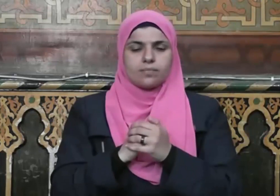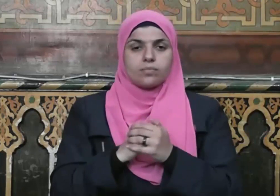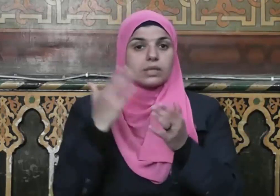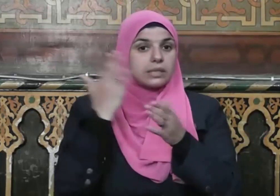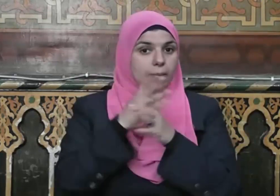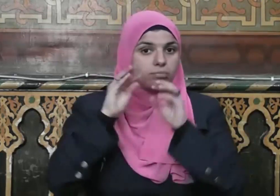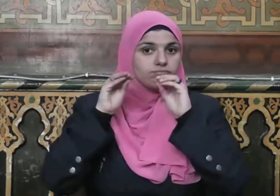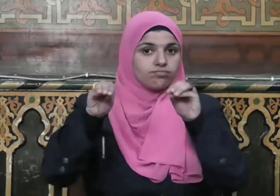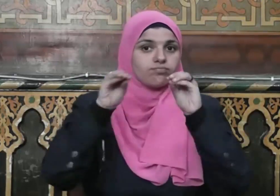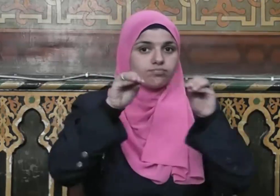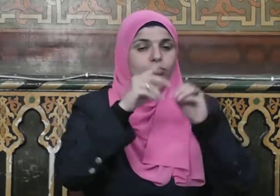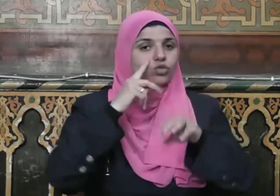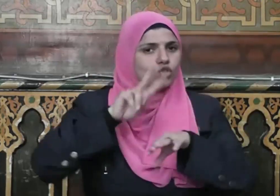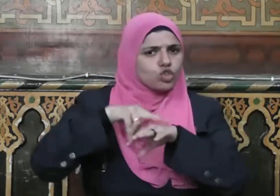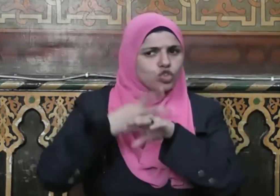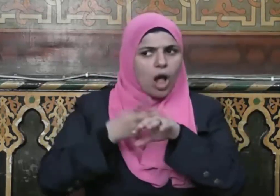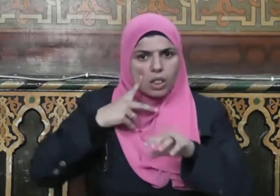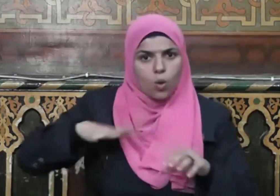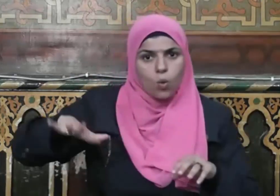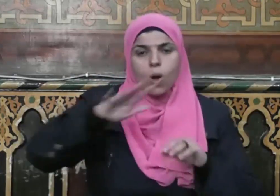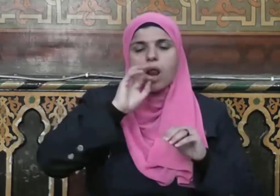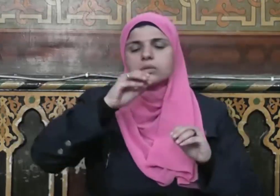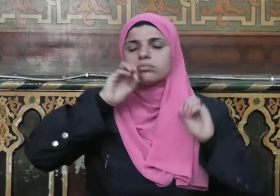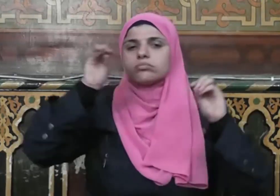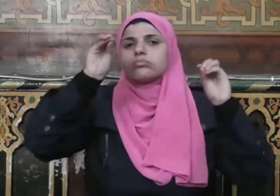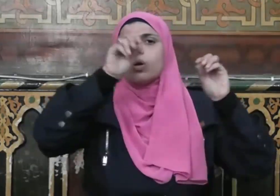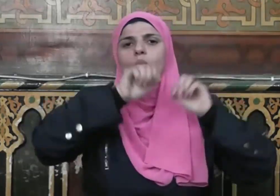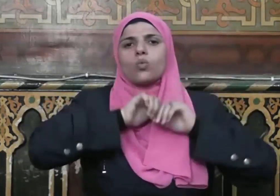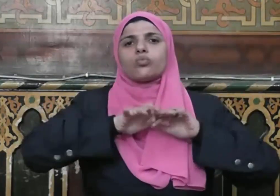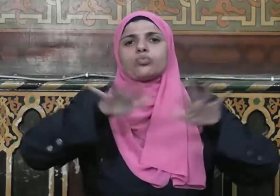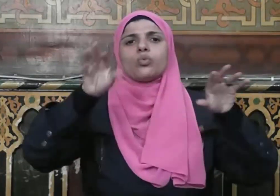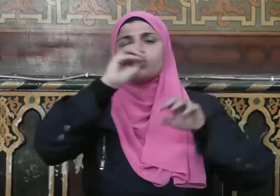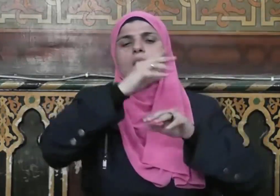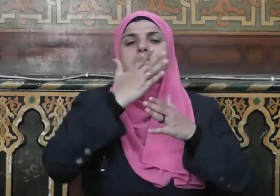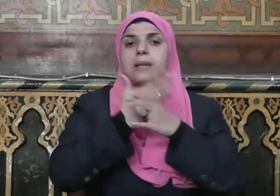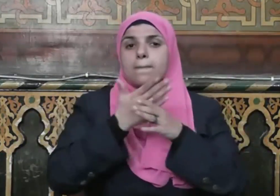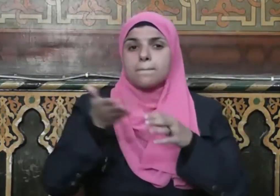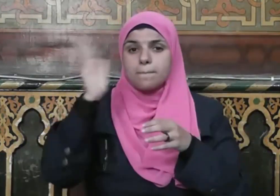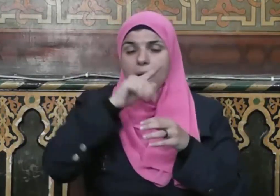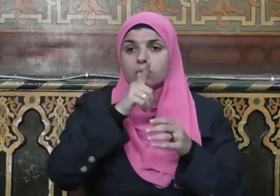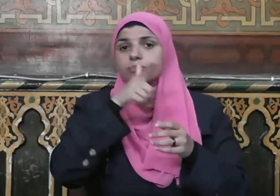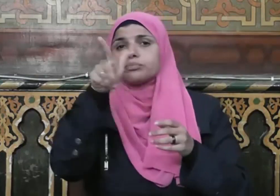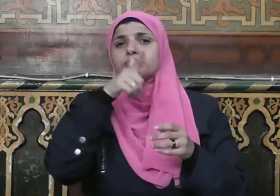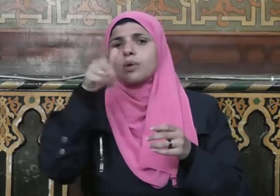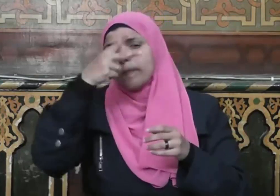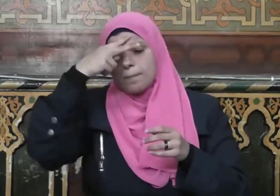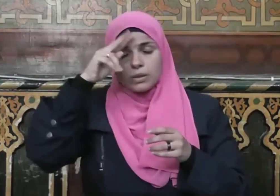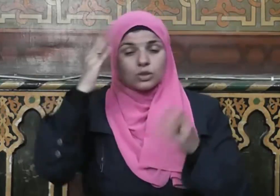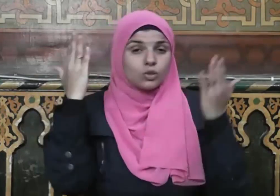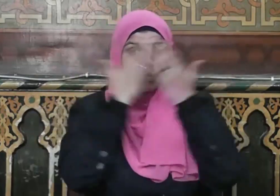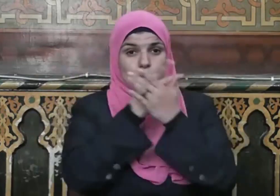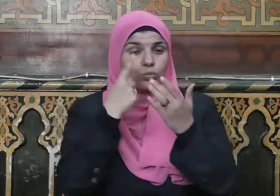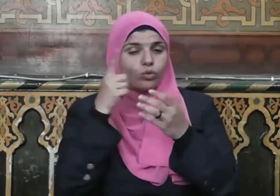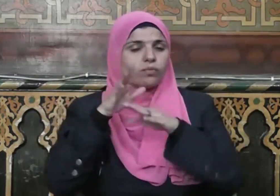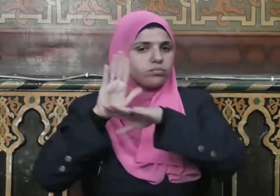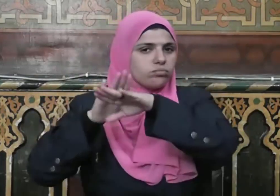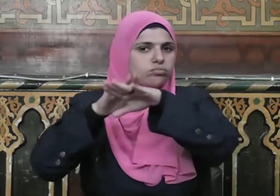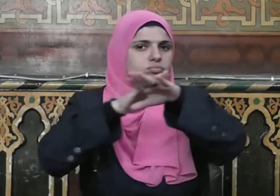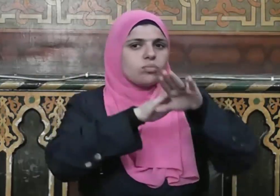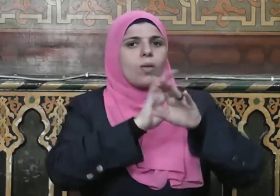هذا ليبلغ الشاهد الغائب فإن الشاهد عسى أن يبلغ من هو أوعى